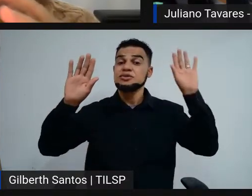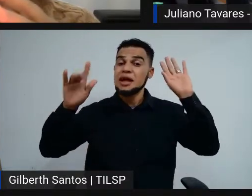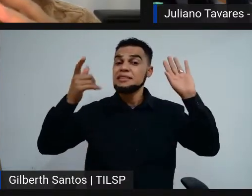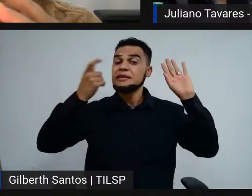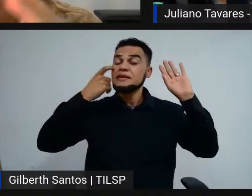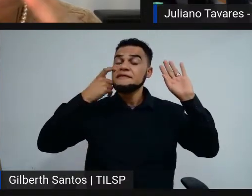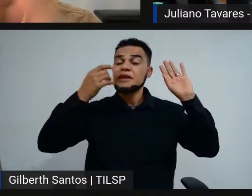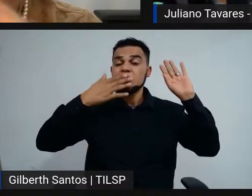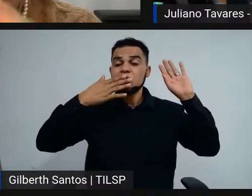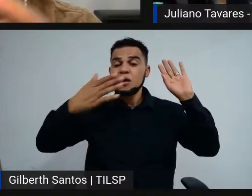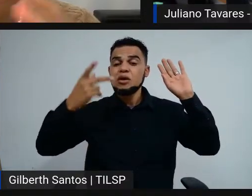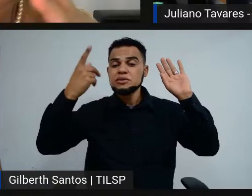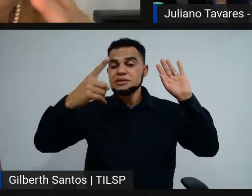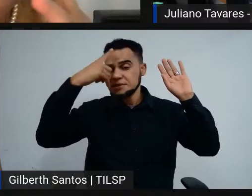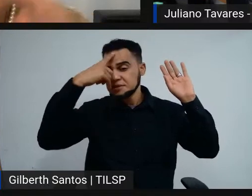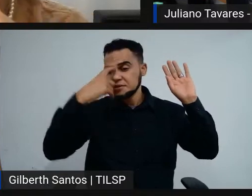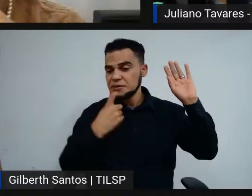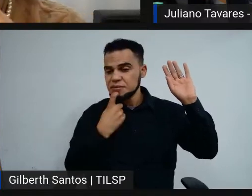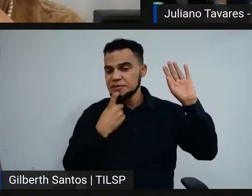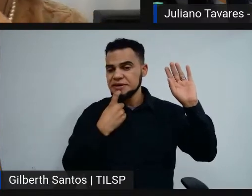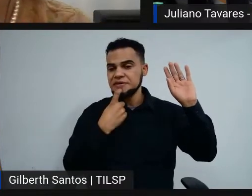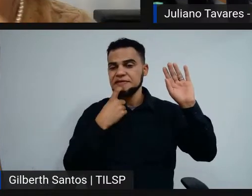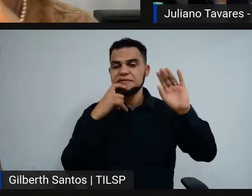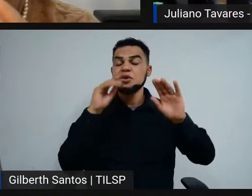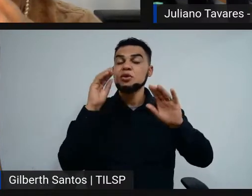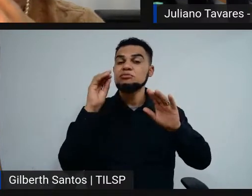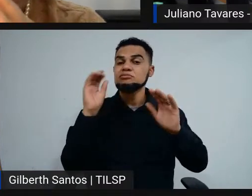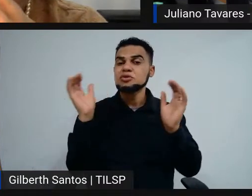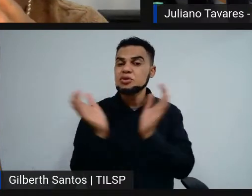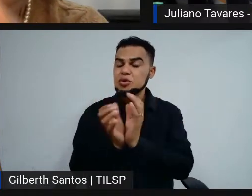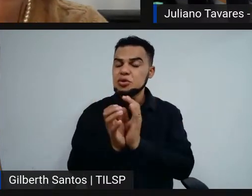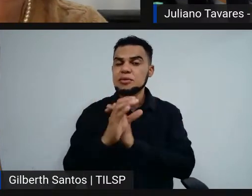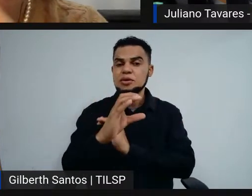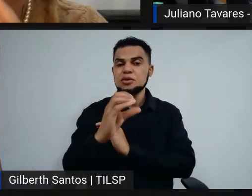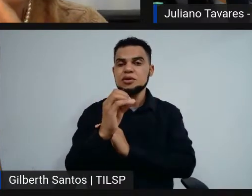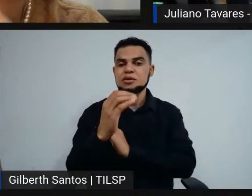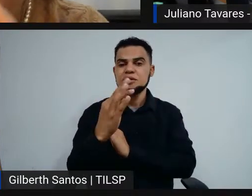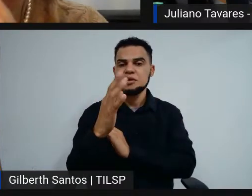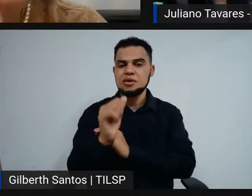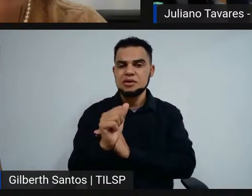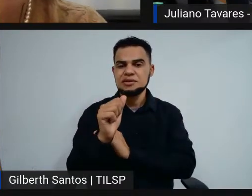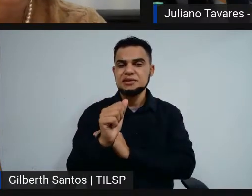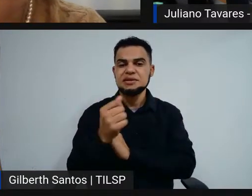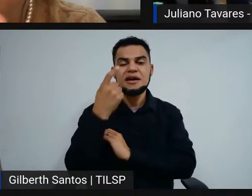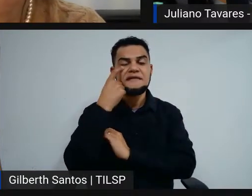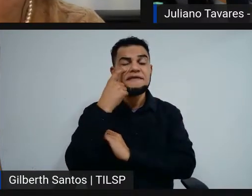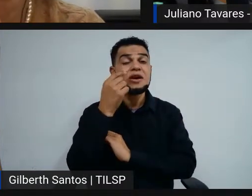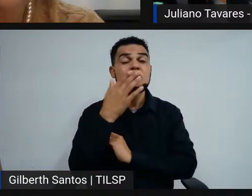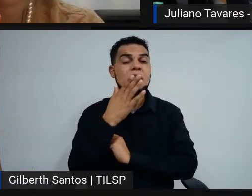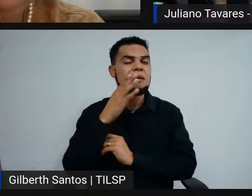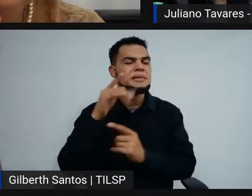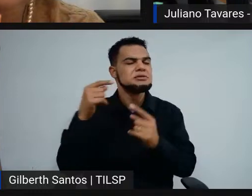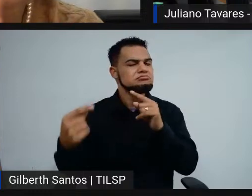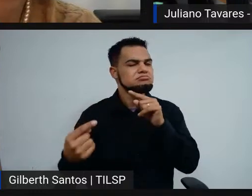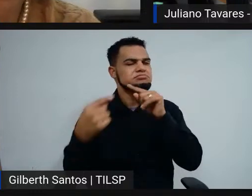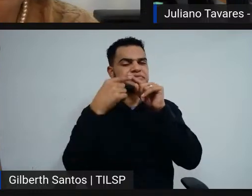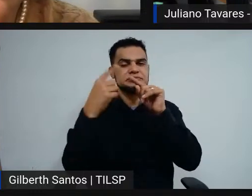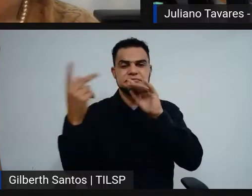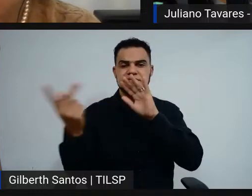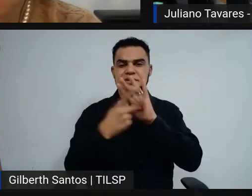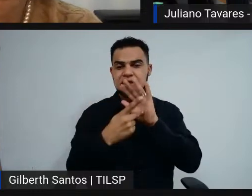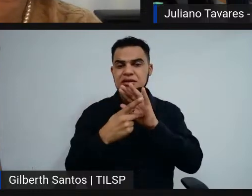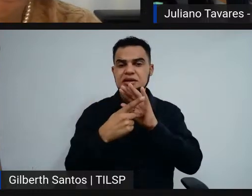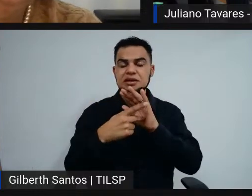perfil, analisar o seu perfil dentro do grupo de cotas, escolher aquele perfil que mais se adequa à sua realidade, escolher apenas um